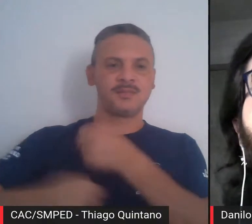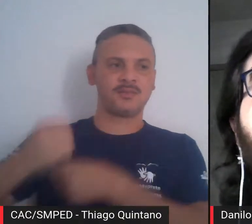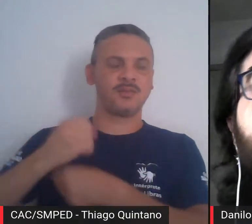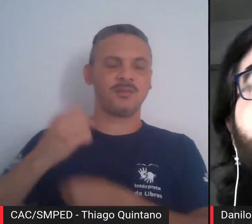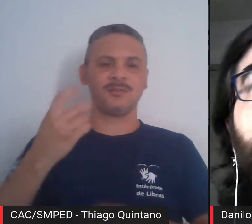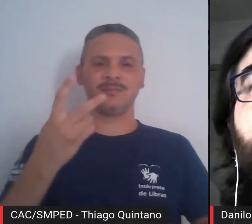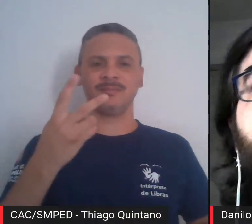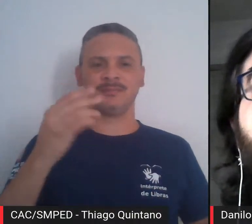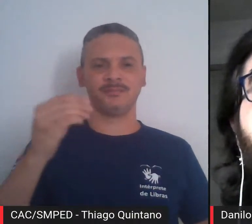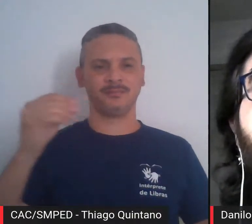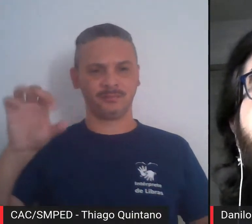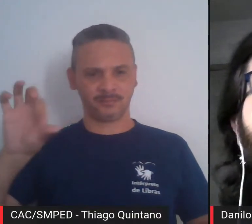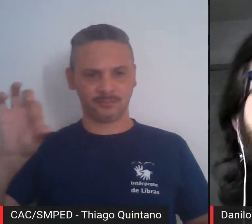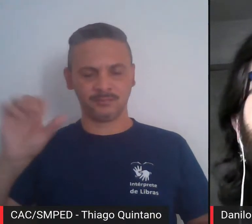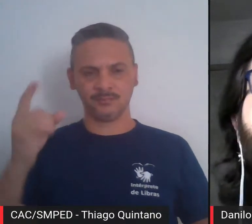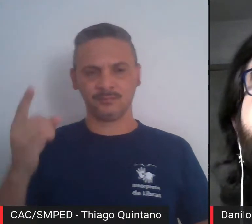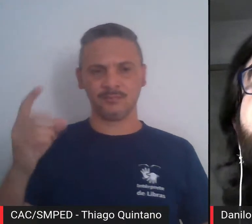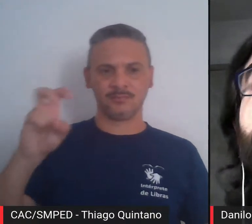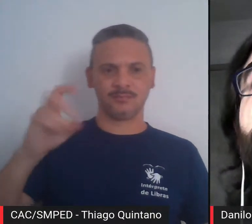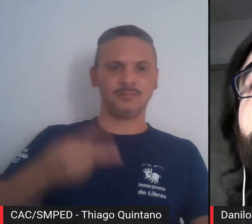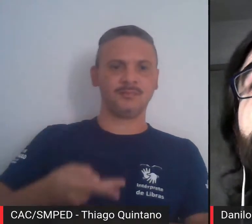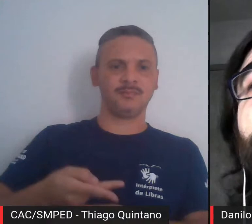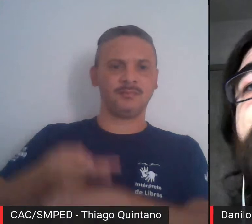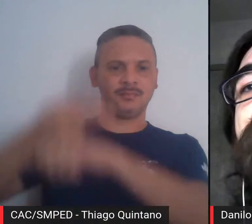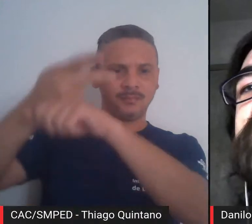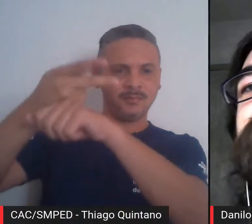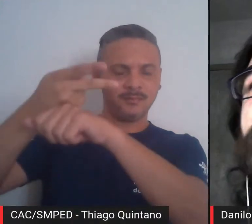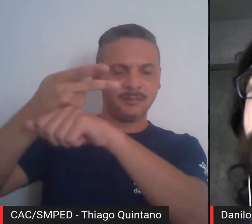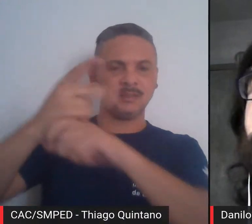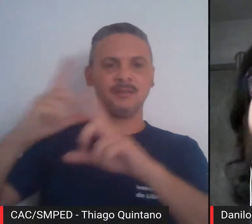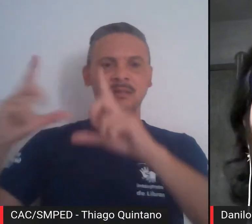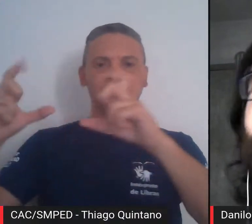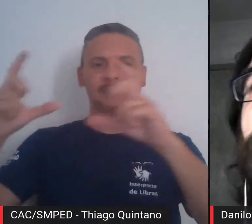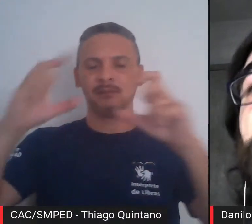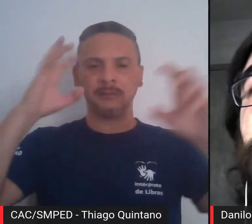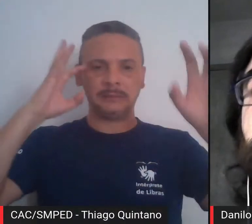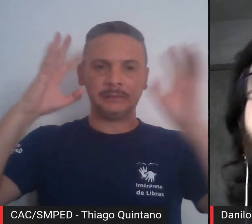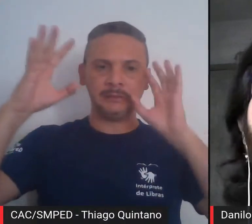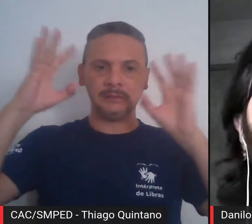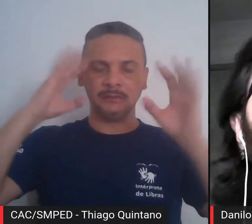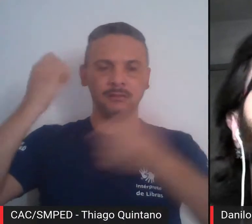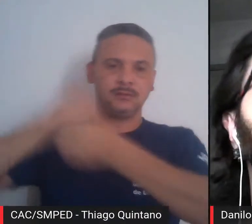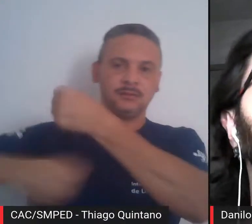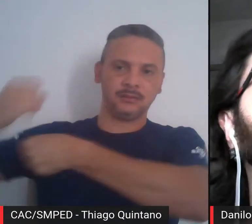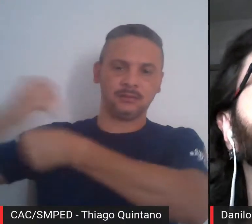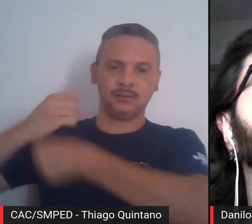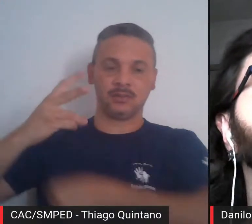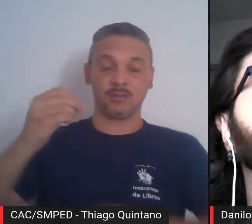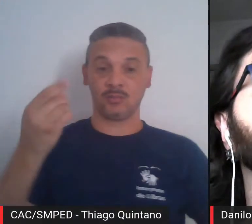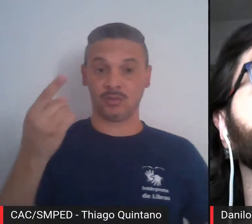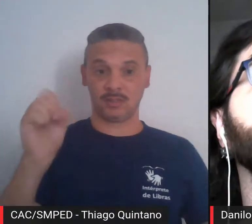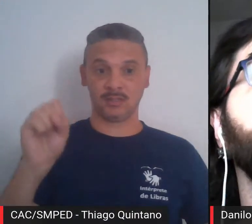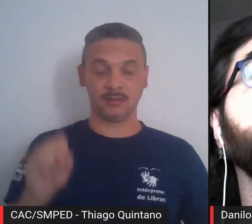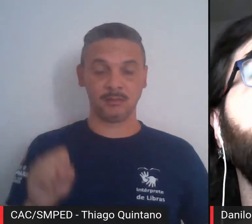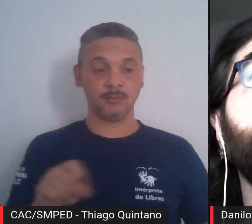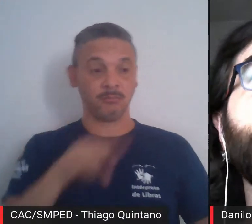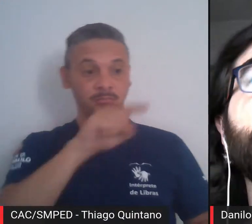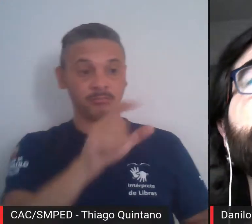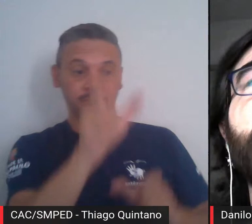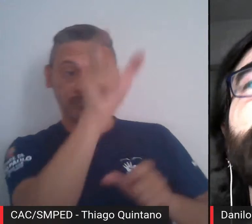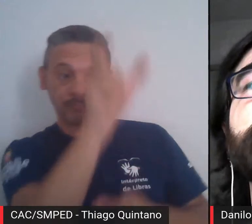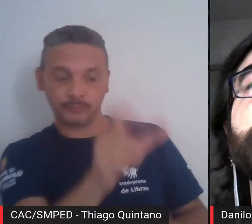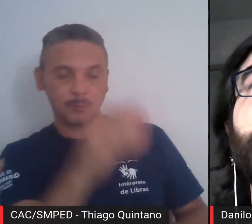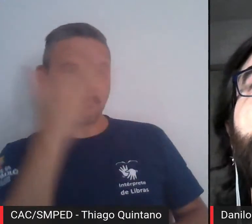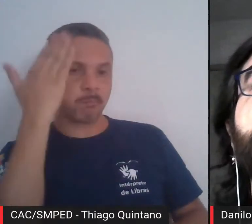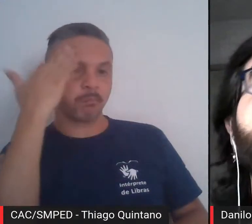15º prêmio Marques Ferreira de fotografia e reflexão crítica, em 2015. Foi honrado, com o título de notório saber,